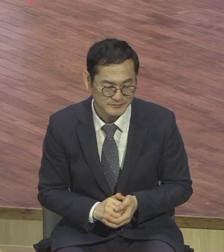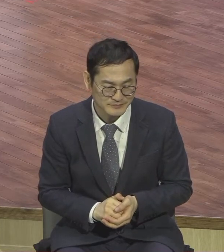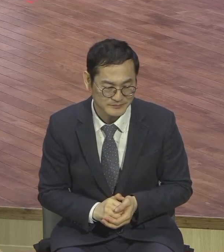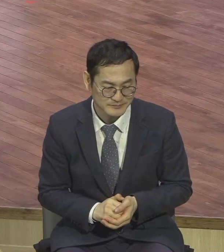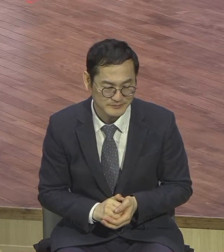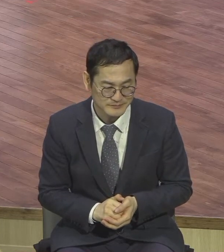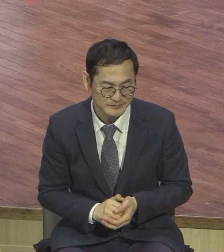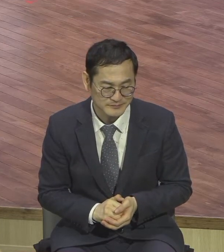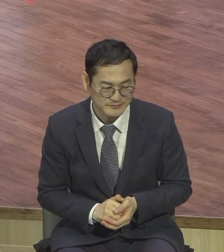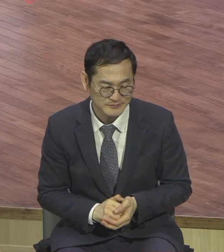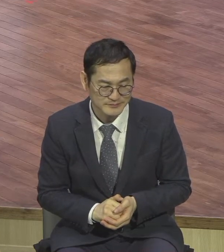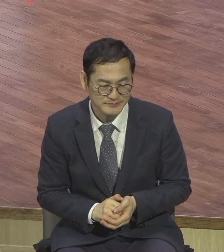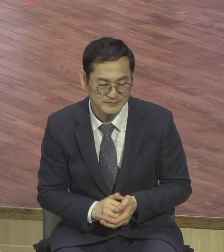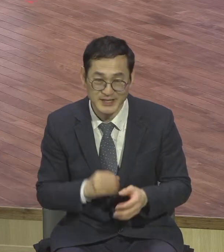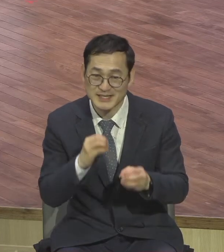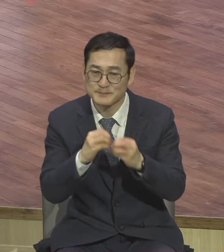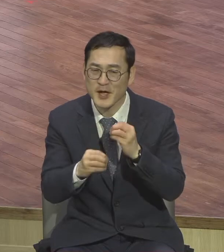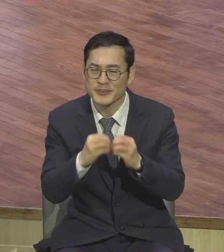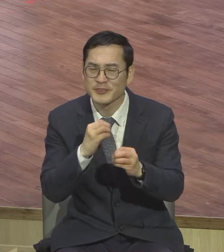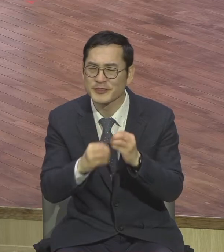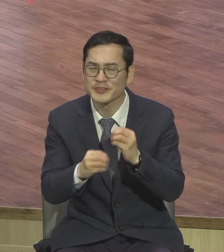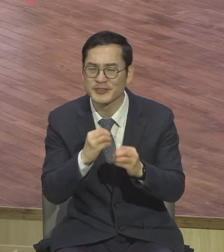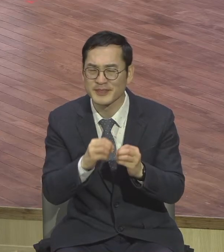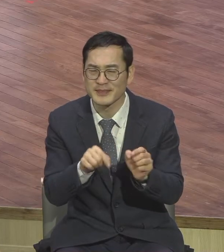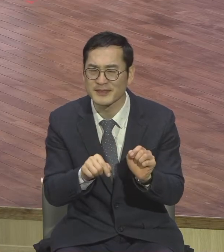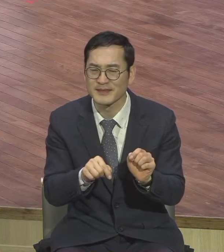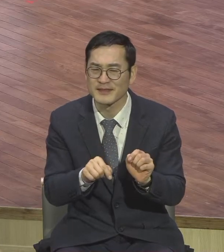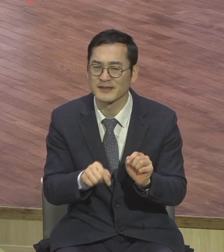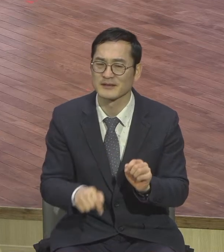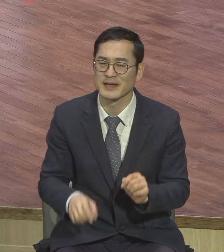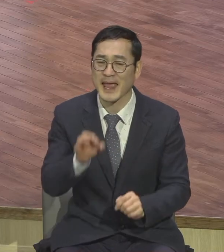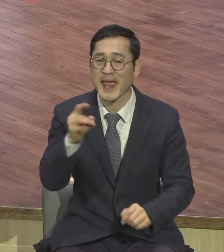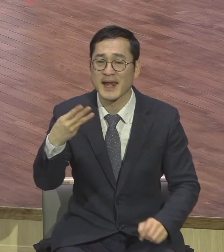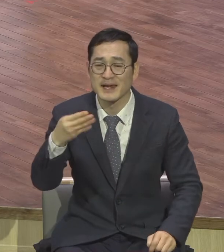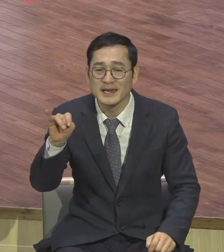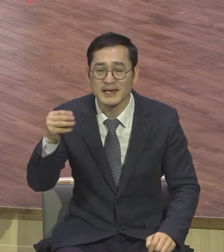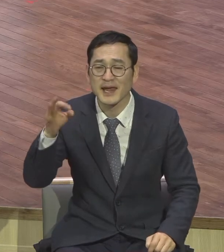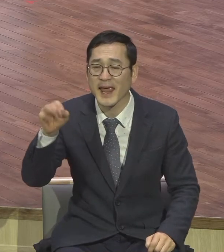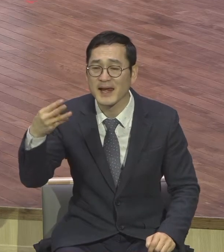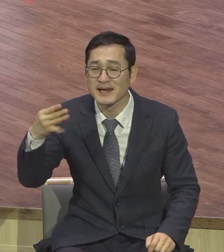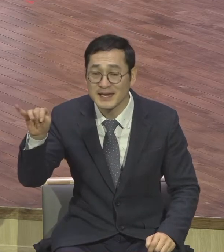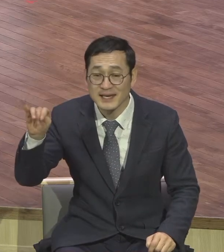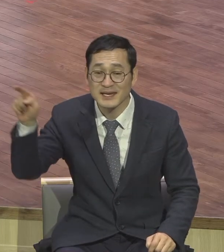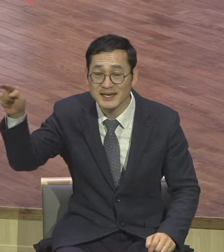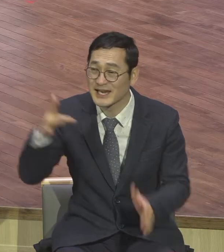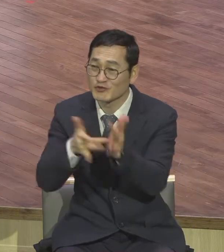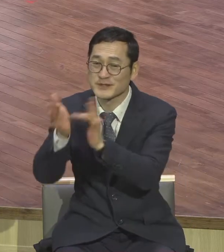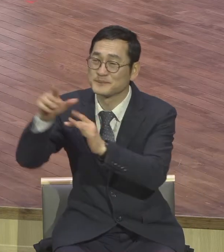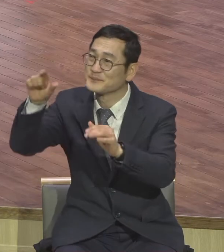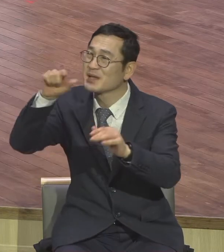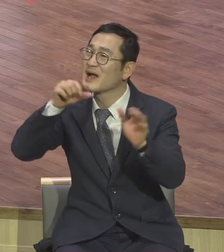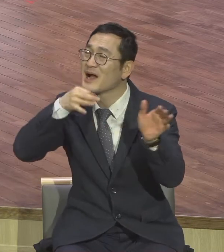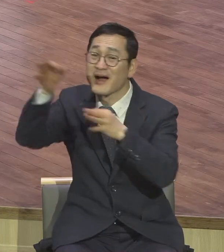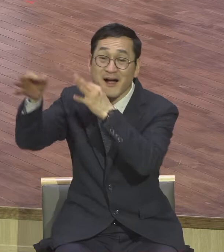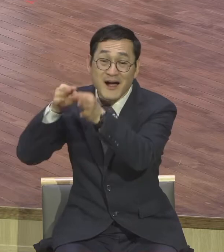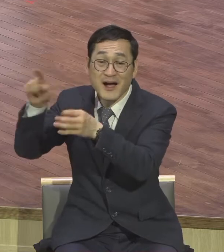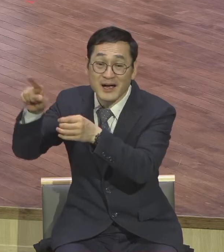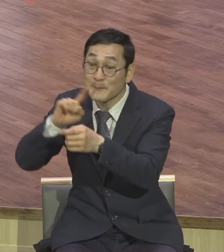10편 22편에 나와요 어찌하여 하나님을 죽이려 합니까 예수님이 십자가 하신 그것이 다윗이 한